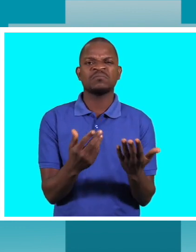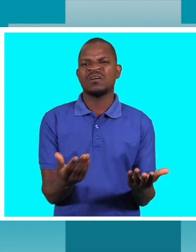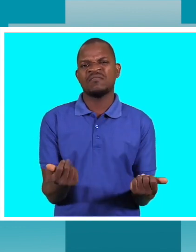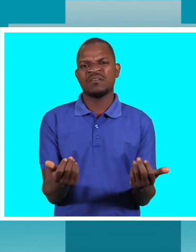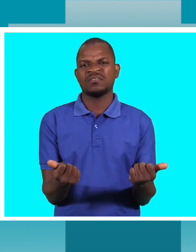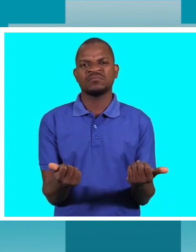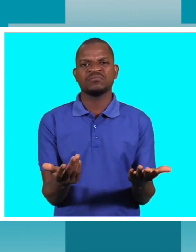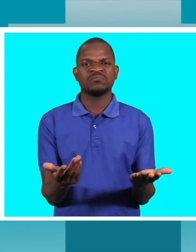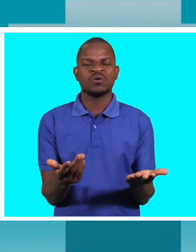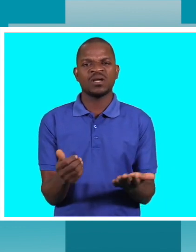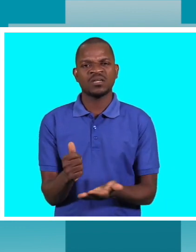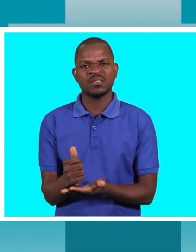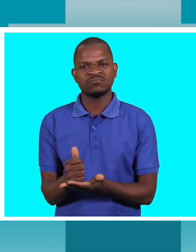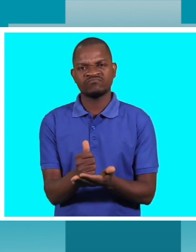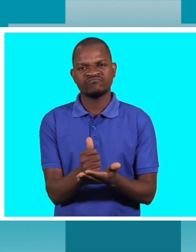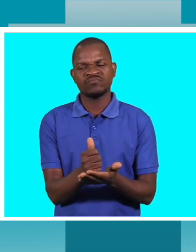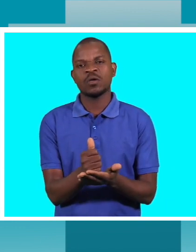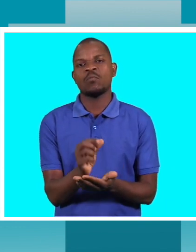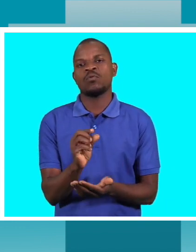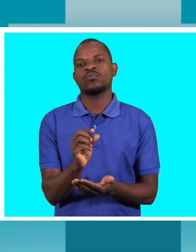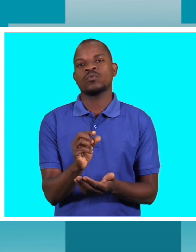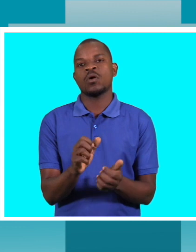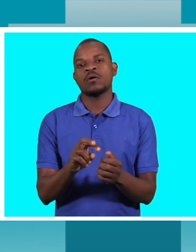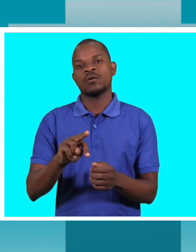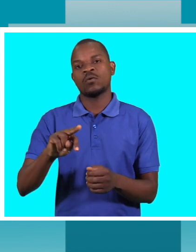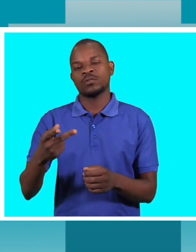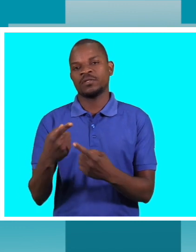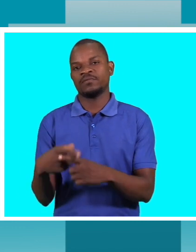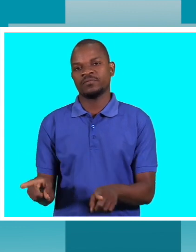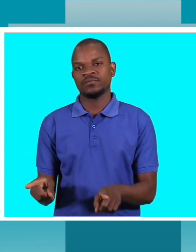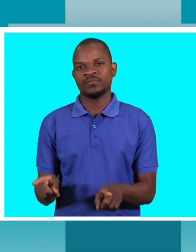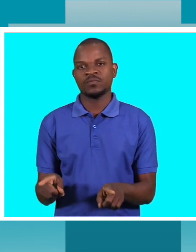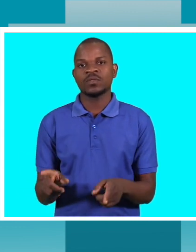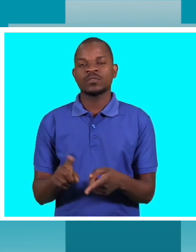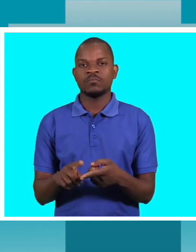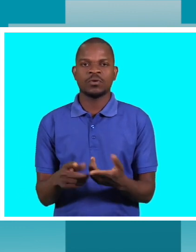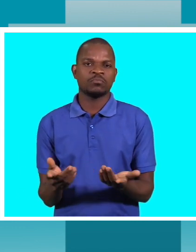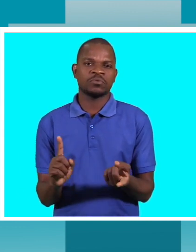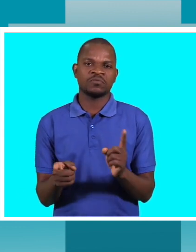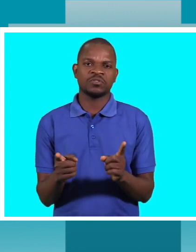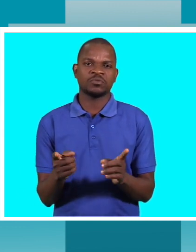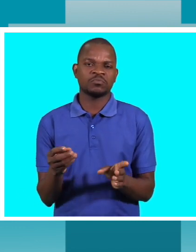precisam de um pouquinho mais de atenção que as outras, ou o cuidado de pôr elas, talvez, num lugar